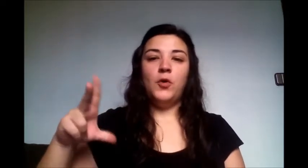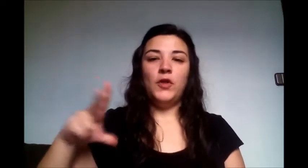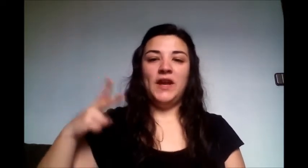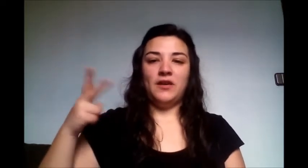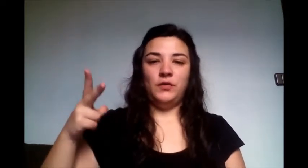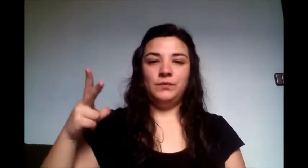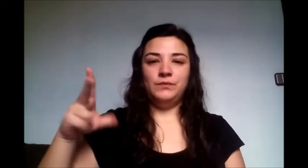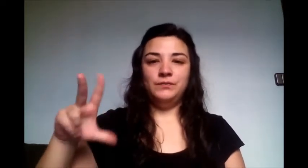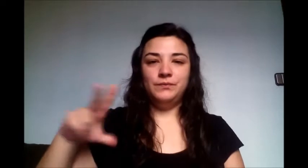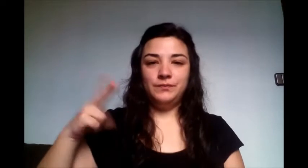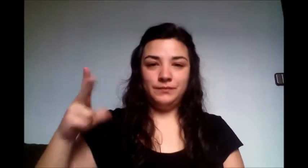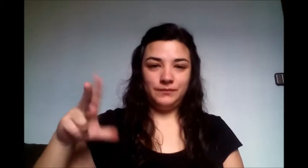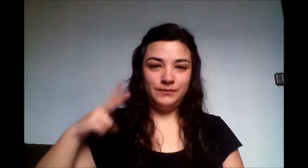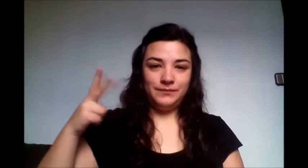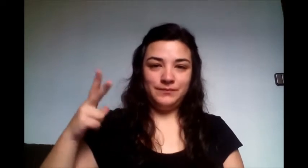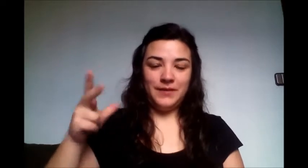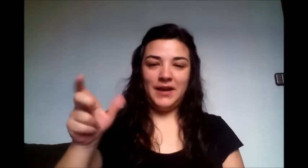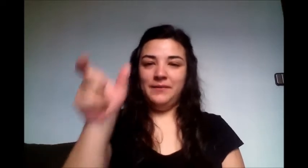Moderno. ¿Vale?